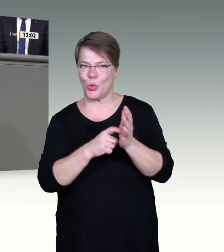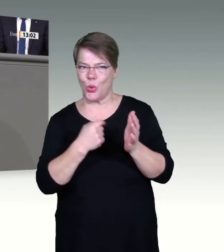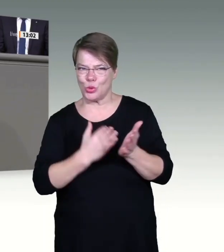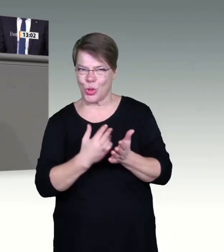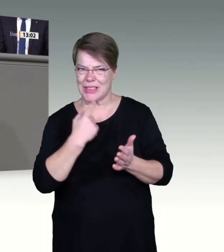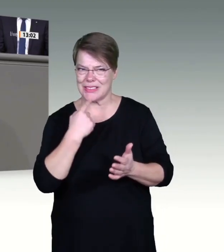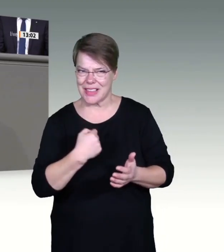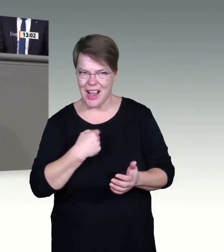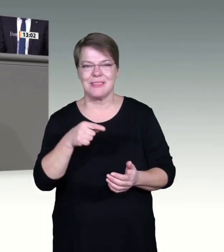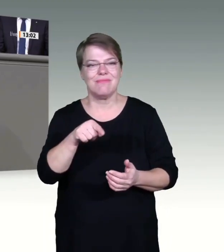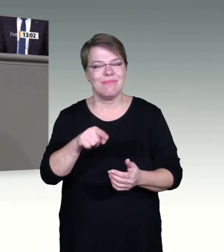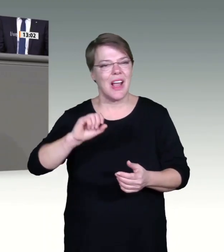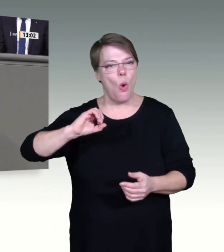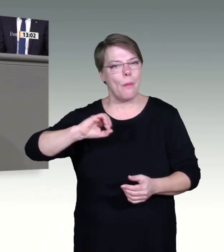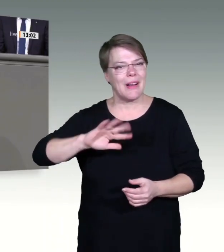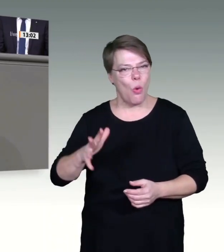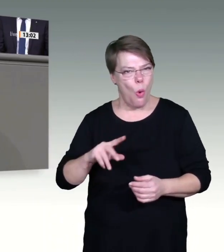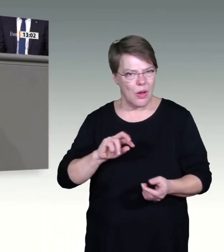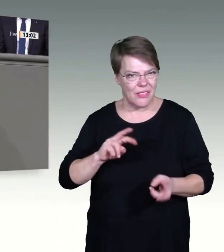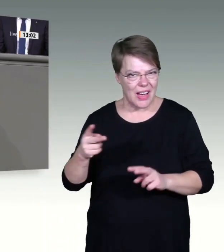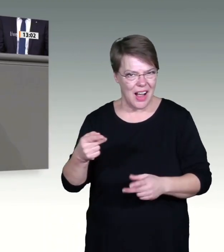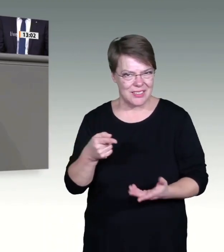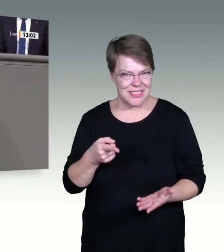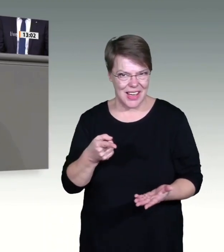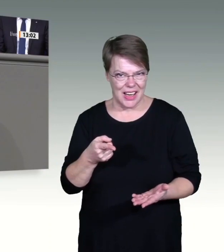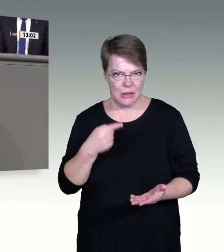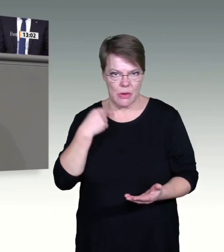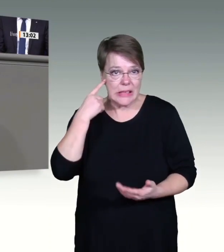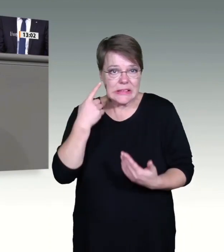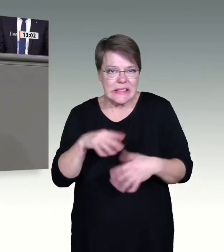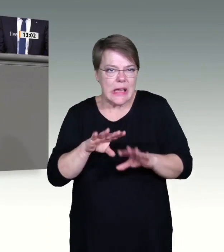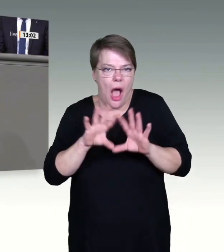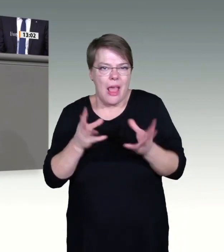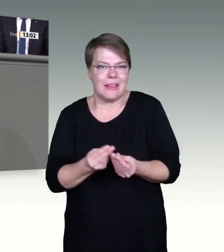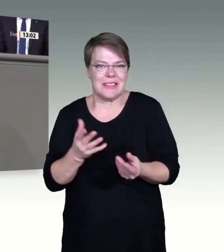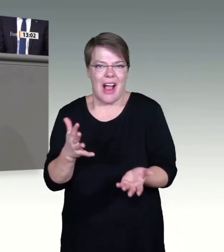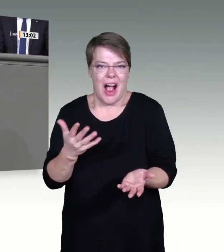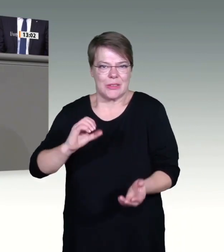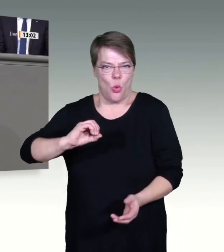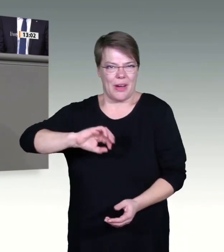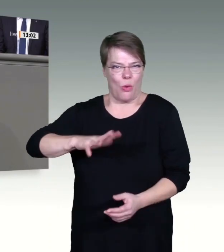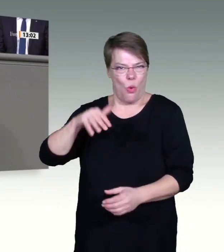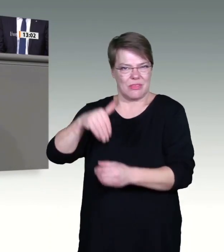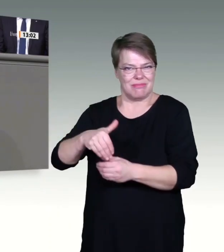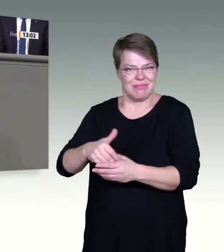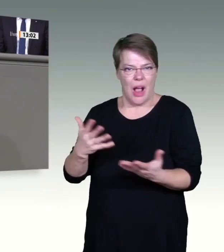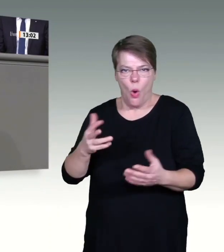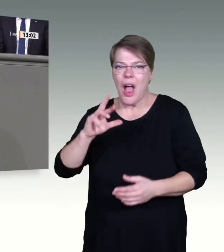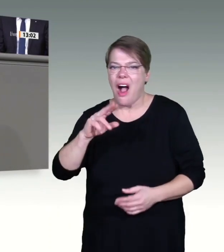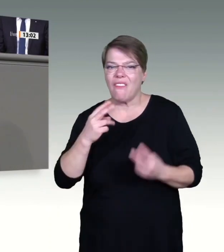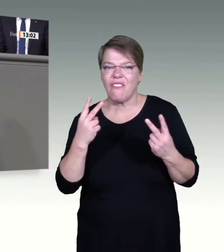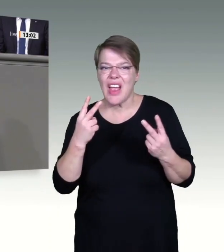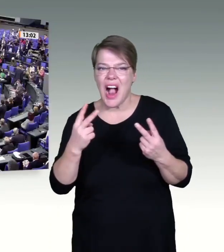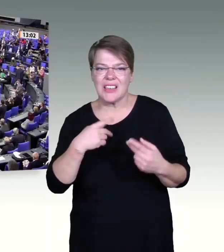Kontakten im Alltag und insbesondere schnelleres Impfen, ist die Vorsorge für morgen. Hier müssen wir mehr machen, alle in persönlicher Verantwortung